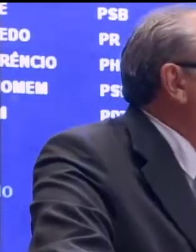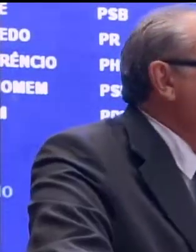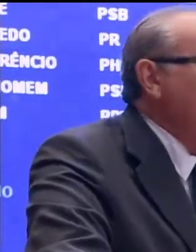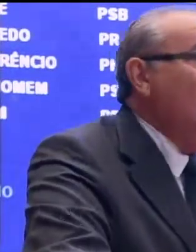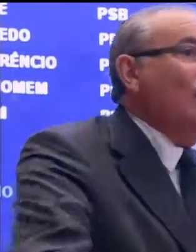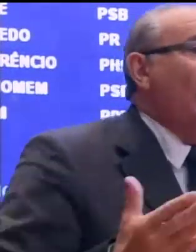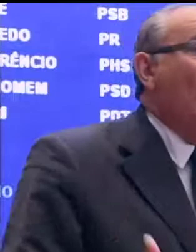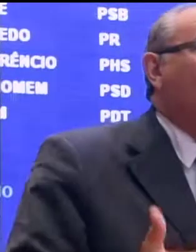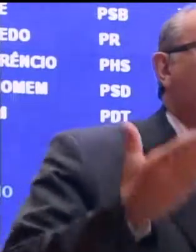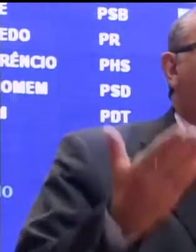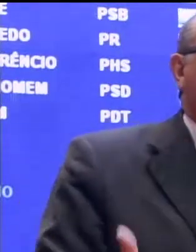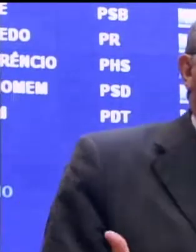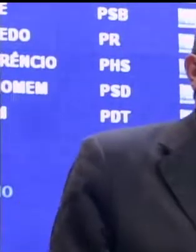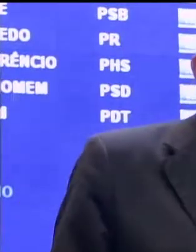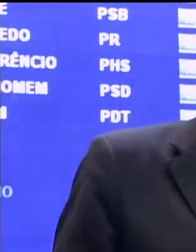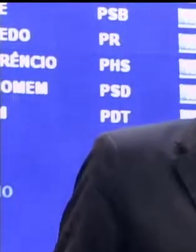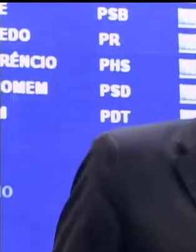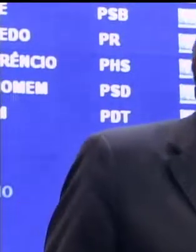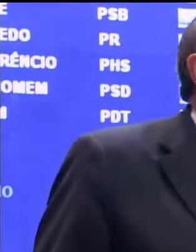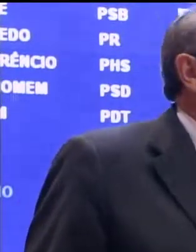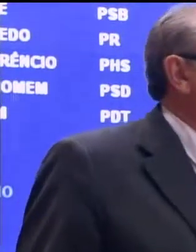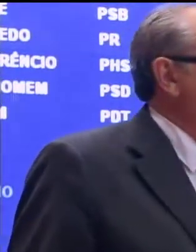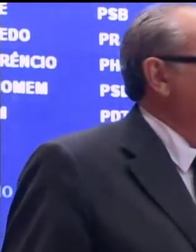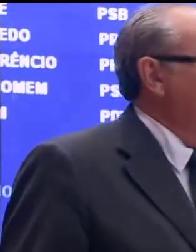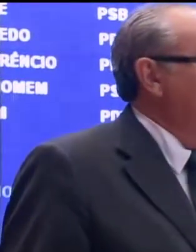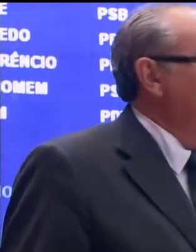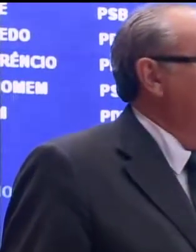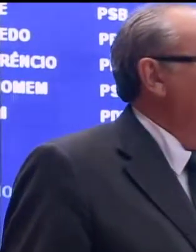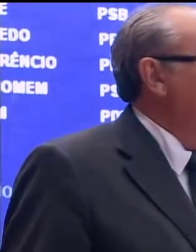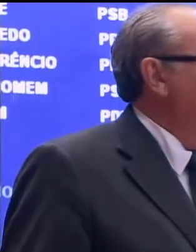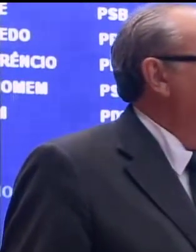novas UTI. Como alguém pode dizer que é mentira?